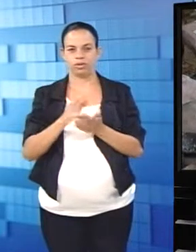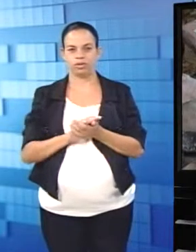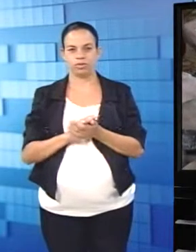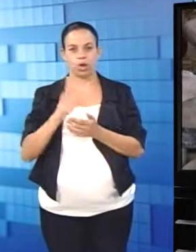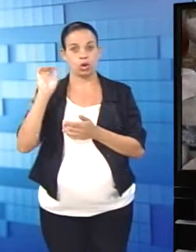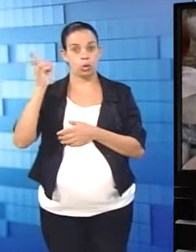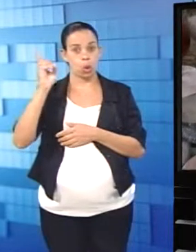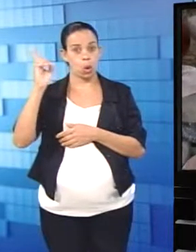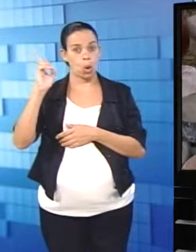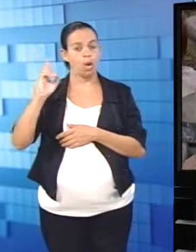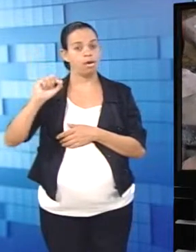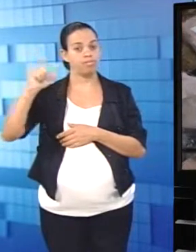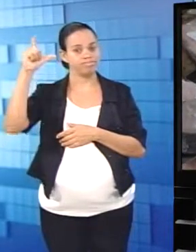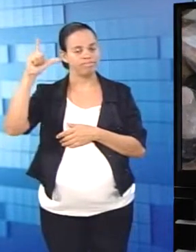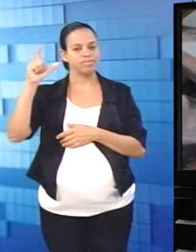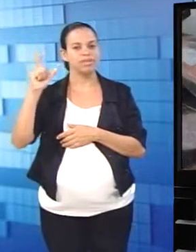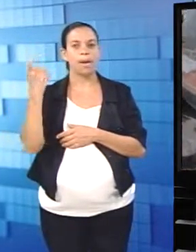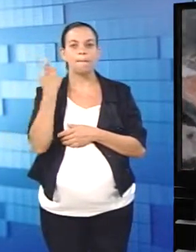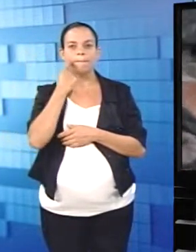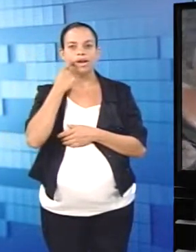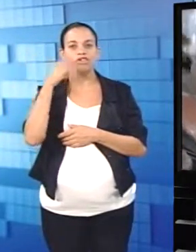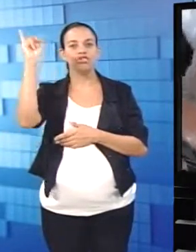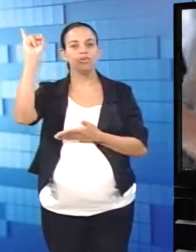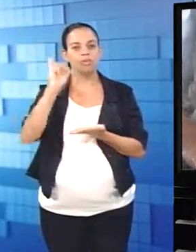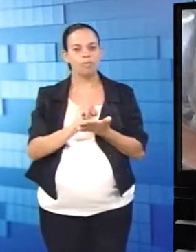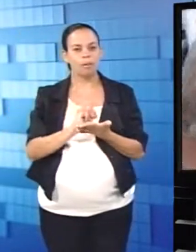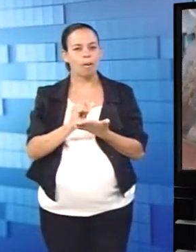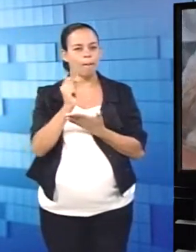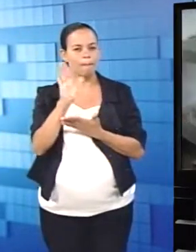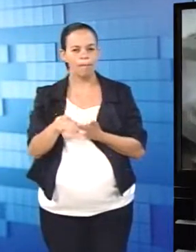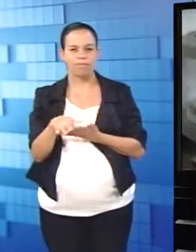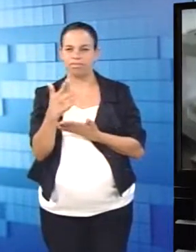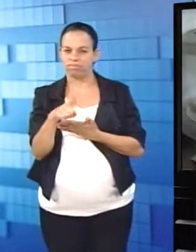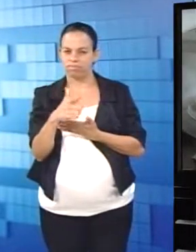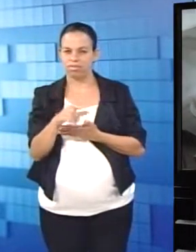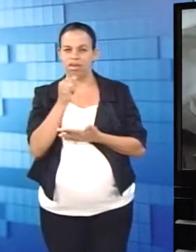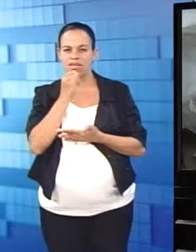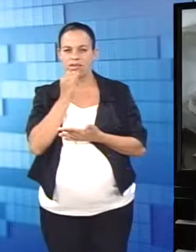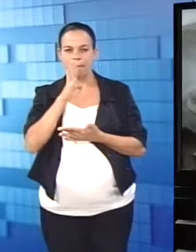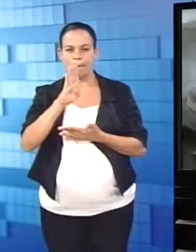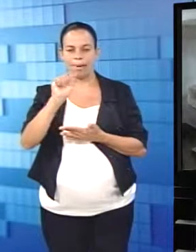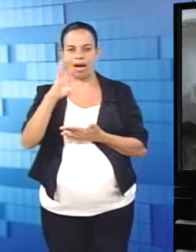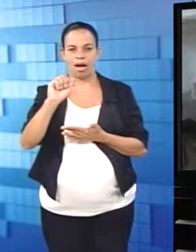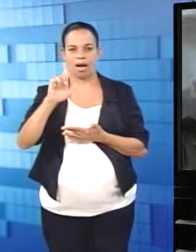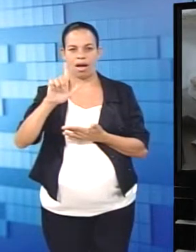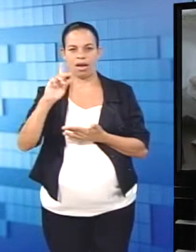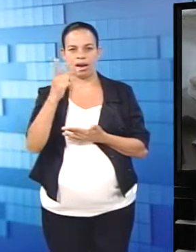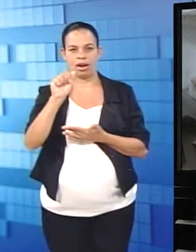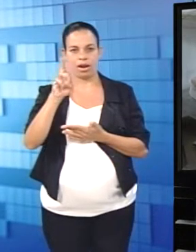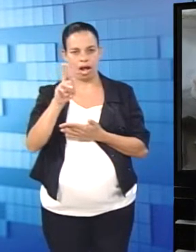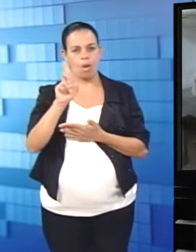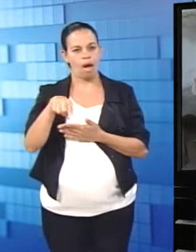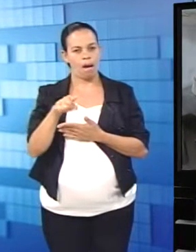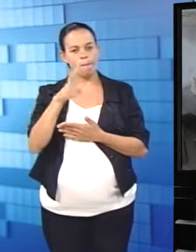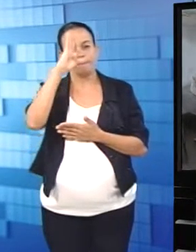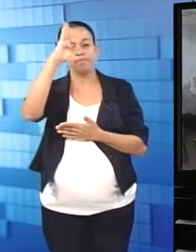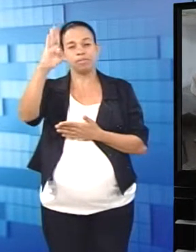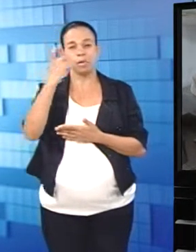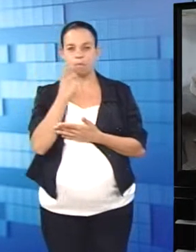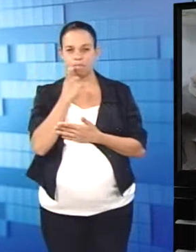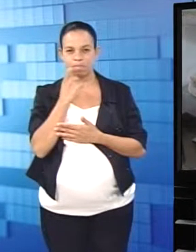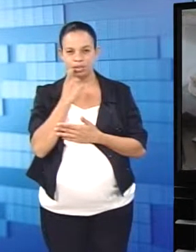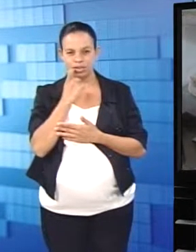dólar, os pescados importados não estão com preços nada atraentes. O bacalhau, por exemplo, carro-chefe neste período,